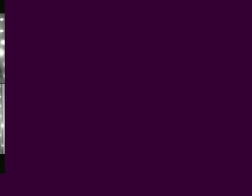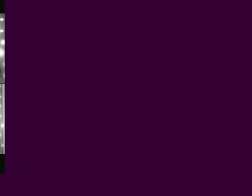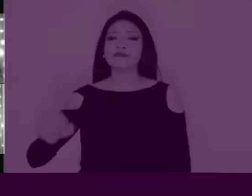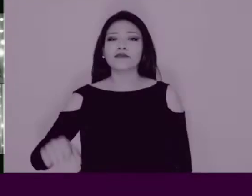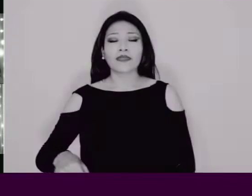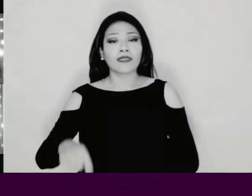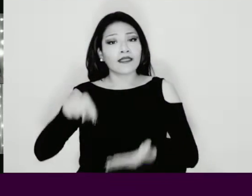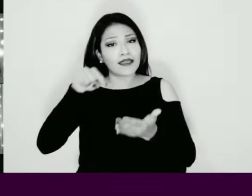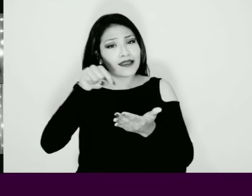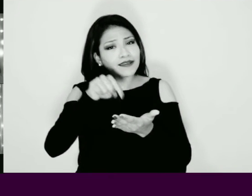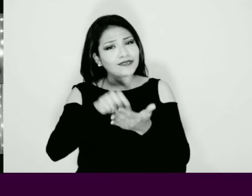Aum